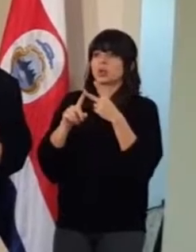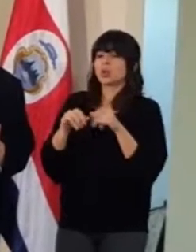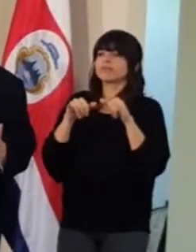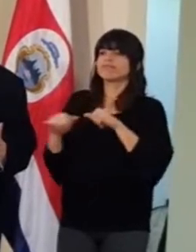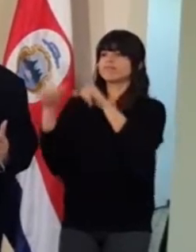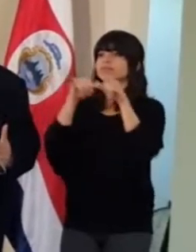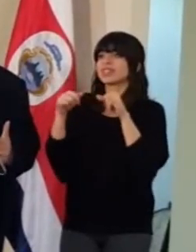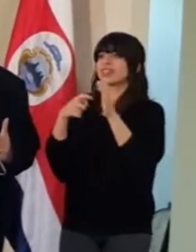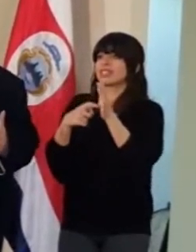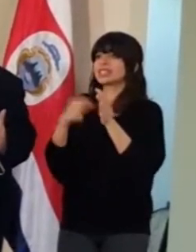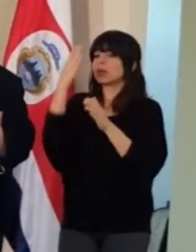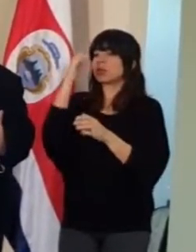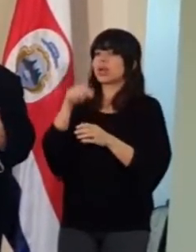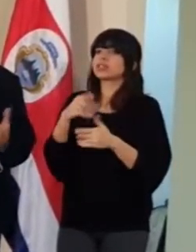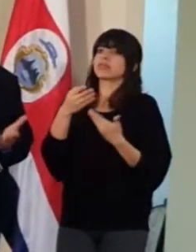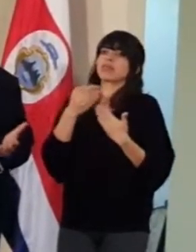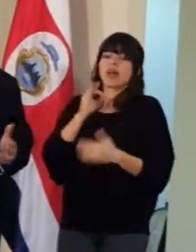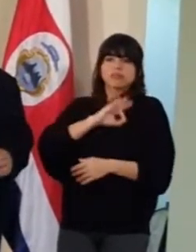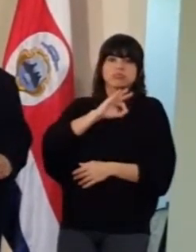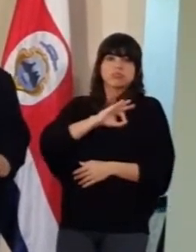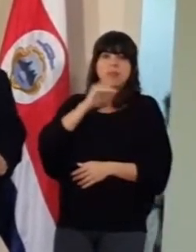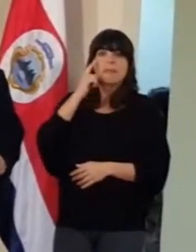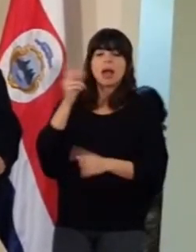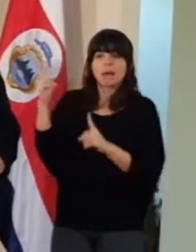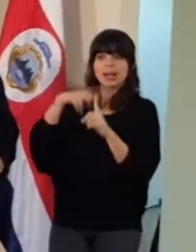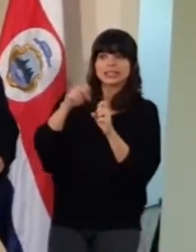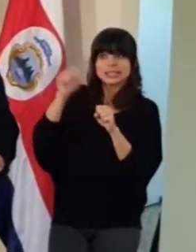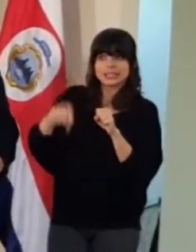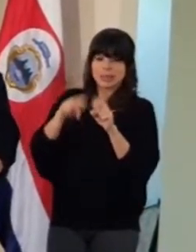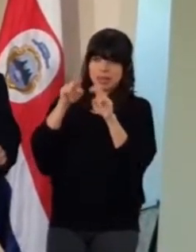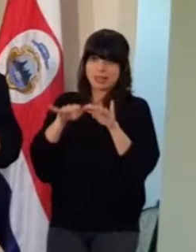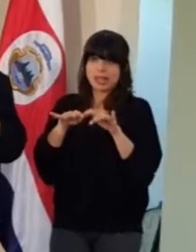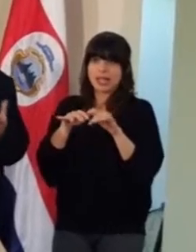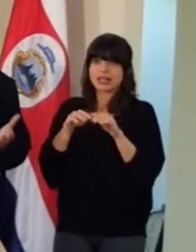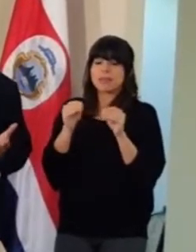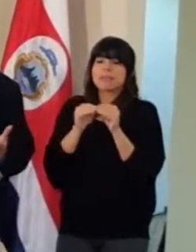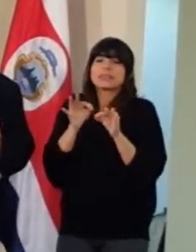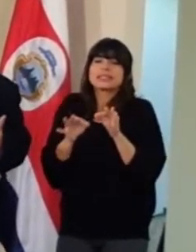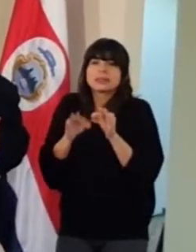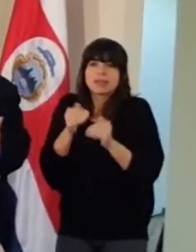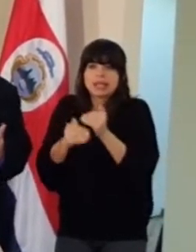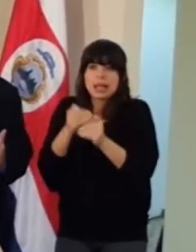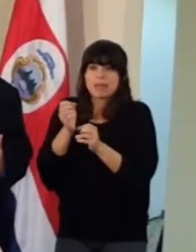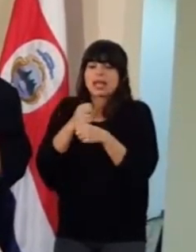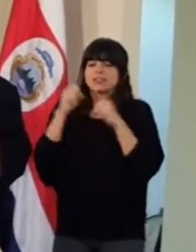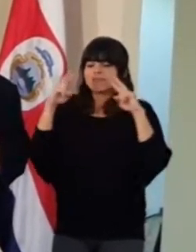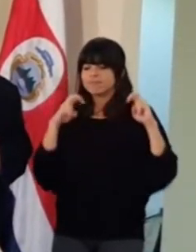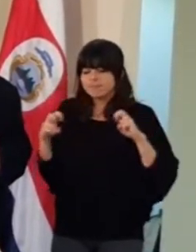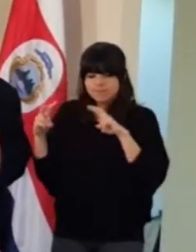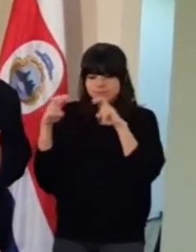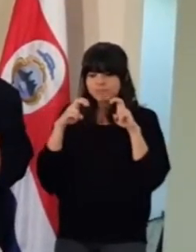estandarizar los requisitos, porque eso favorece la implementación de un sistema electrónico. Simplificar el trámite, hicimos una